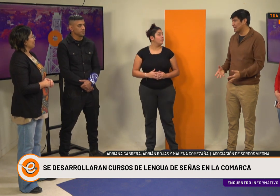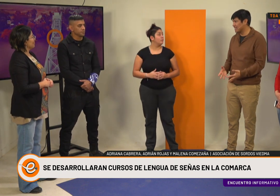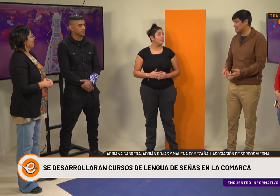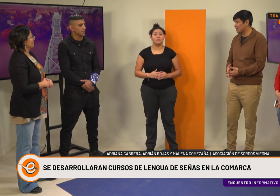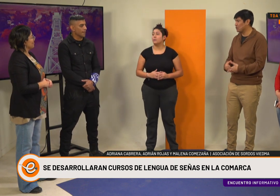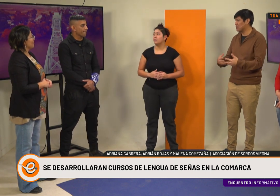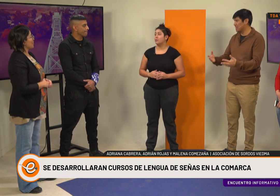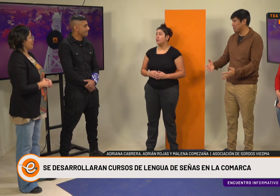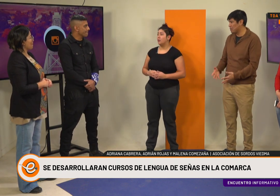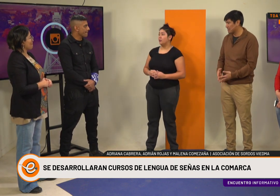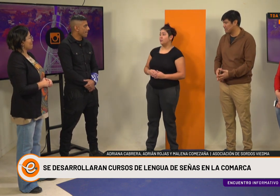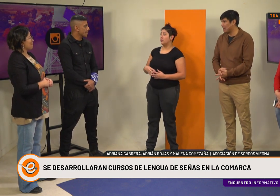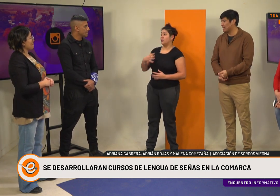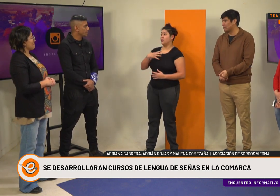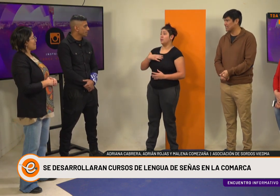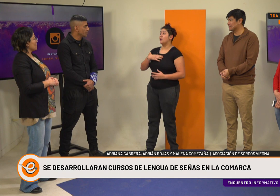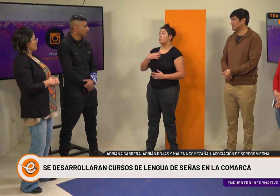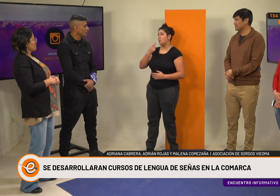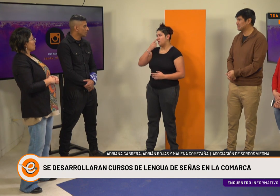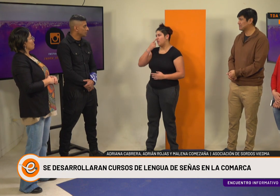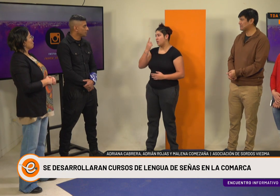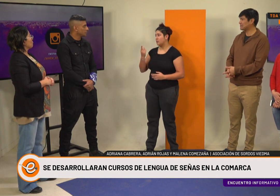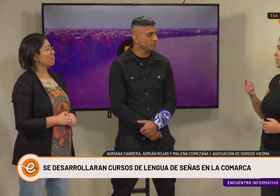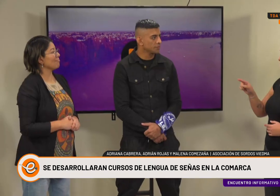convocatoria que están haciendo, quiénes pueden participar y demás.